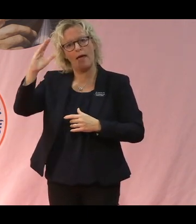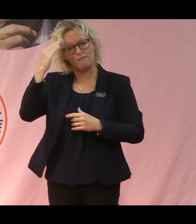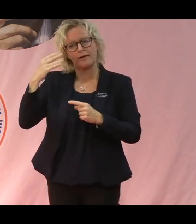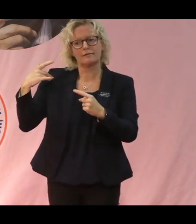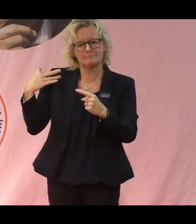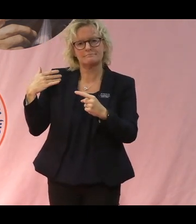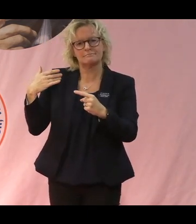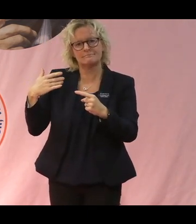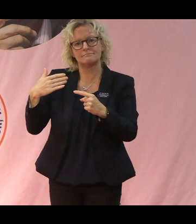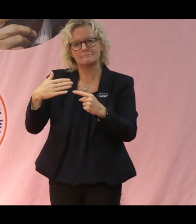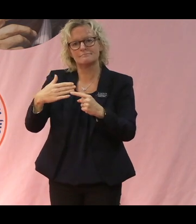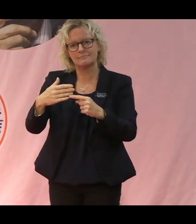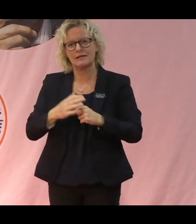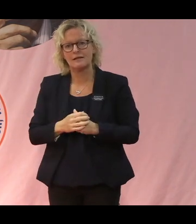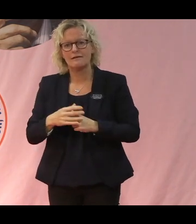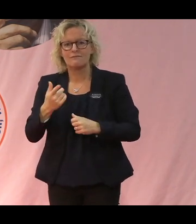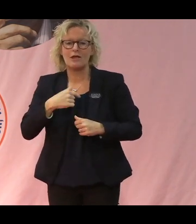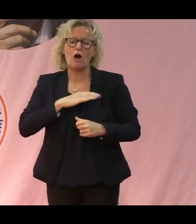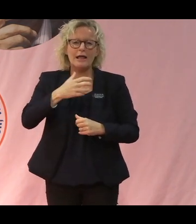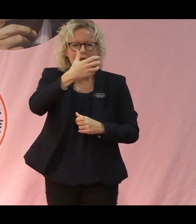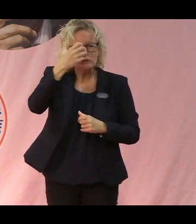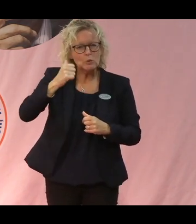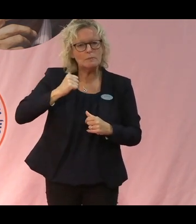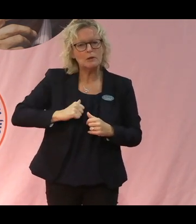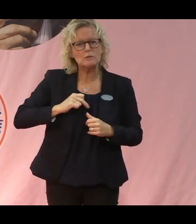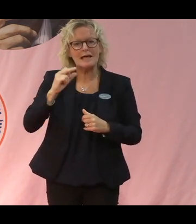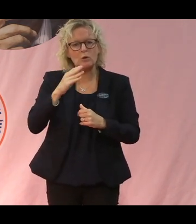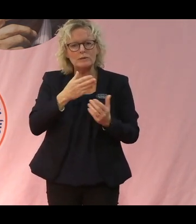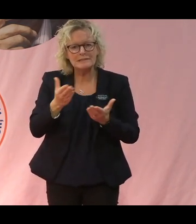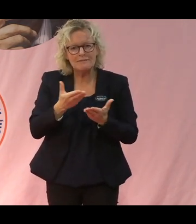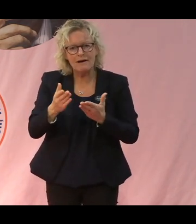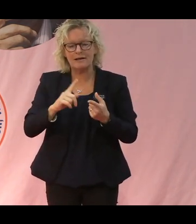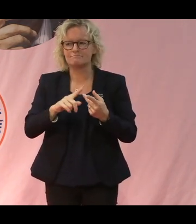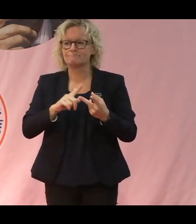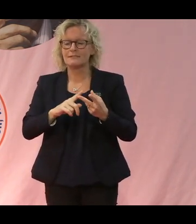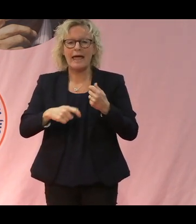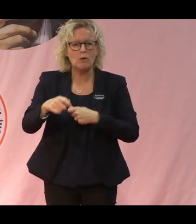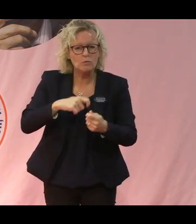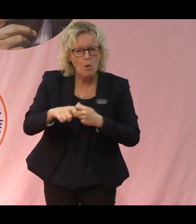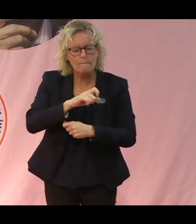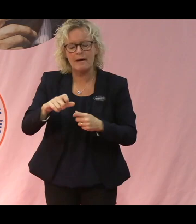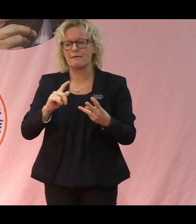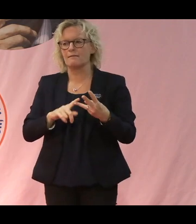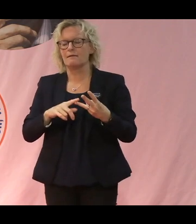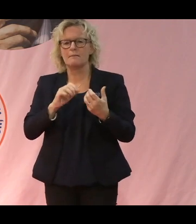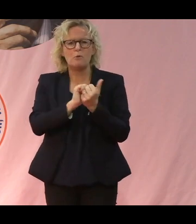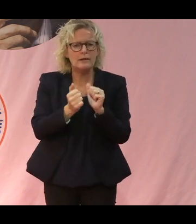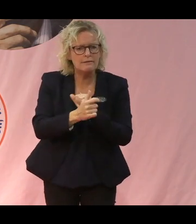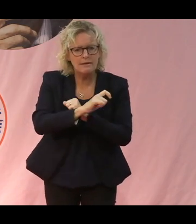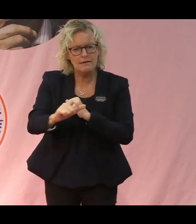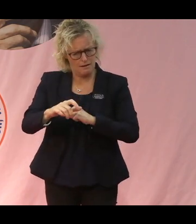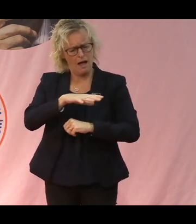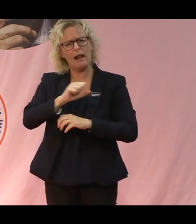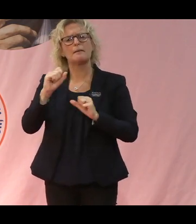Vi pratar jordbruksrådgivare, ekonomer, politiker. Alla måste vara med på banan för att den här